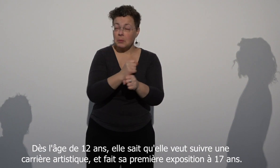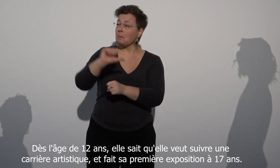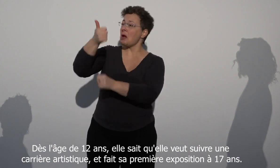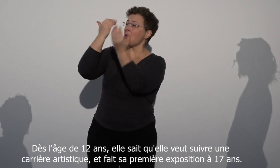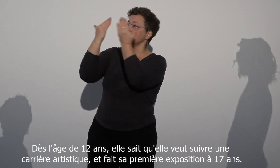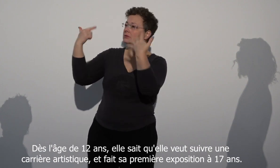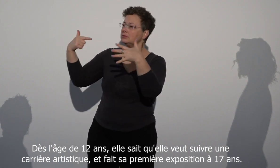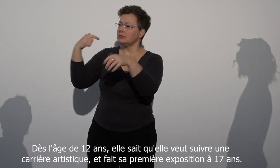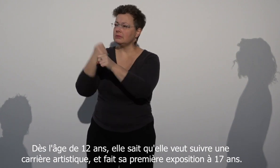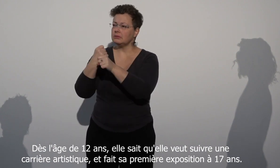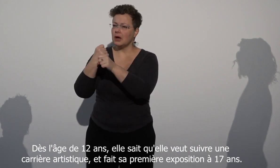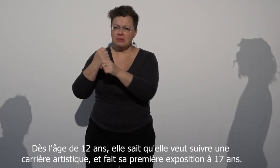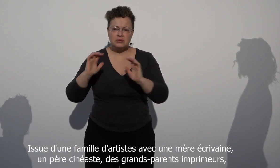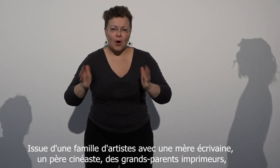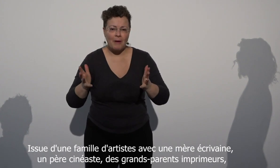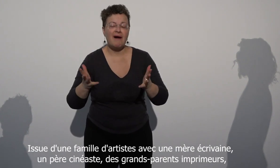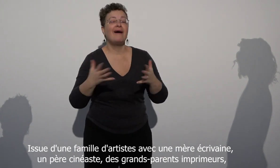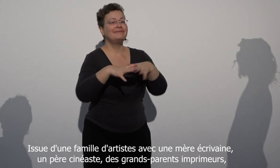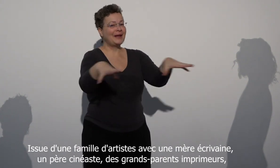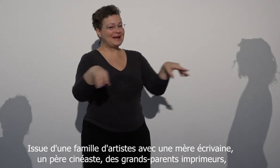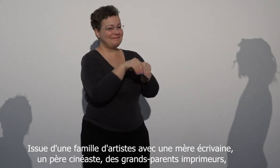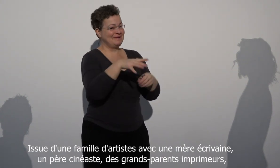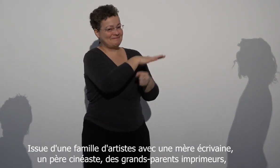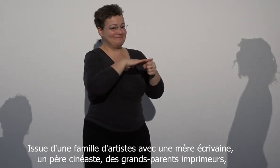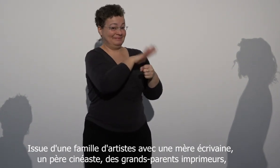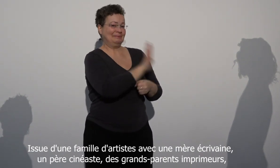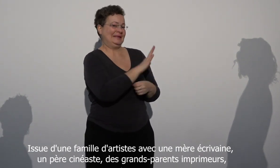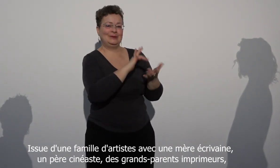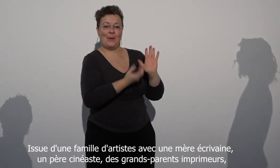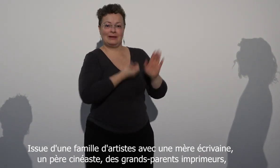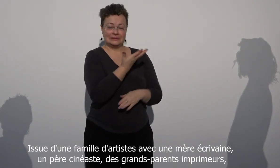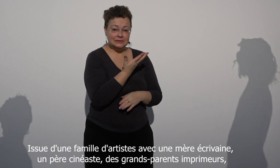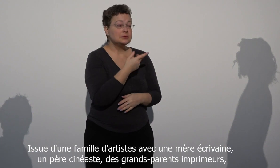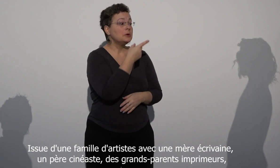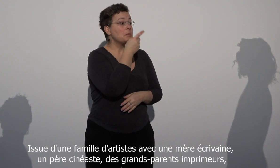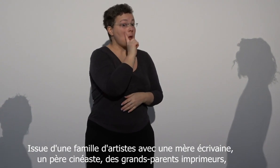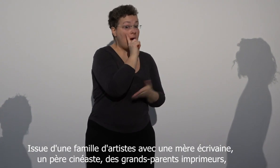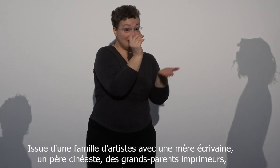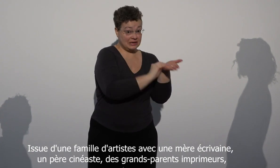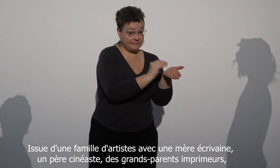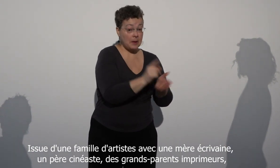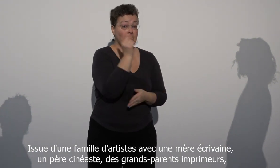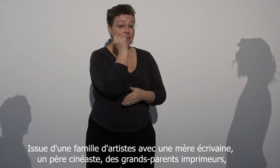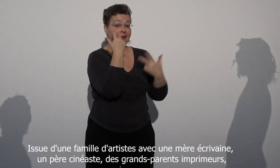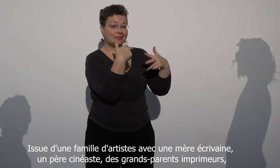carrière artistique et fait sa première exposition à 17 ans. Issue d'une famille d'artistes avec une mère écrivaine, un père